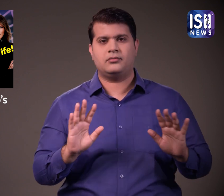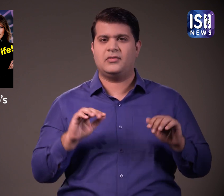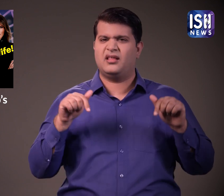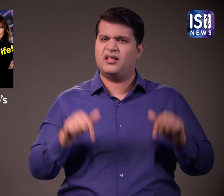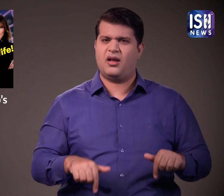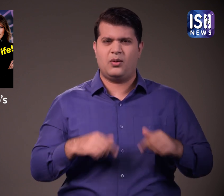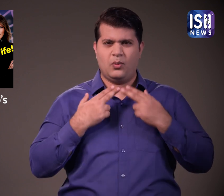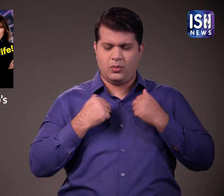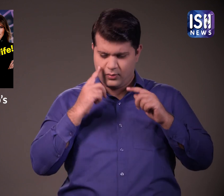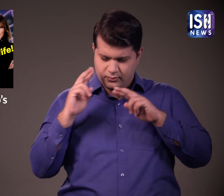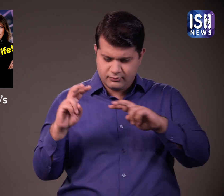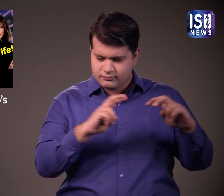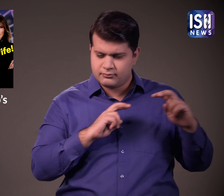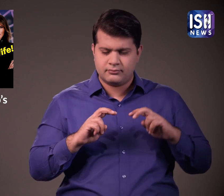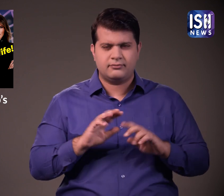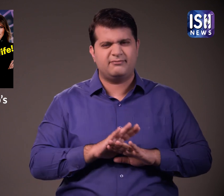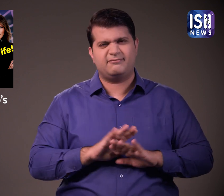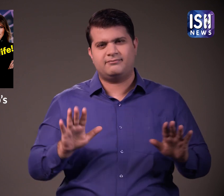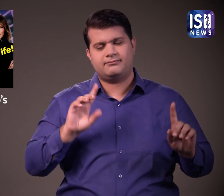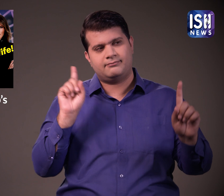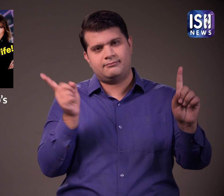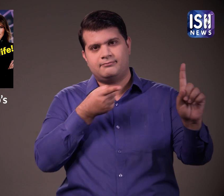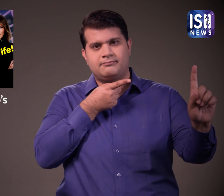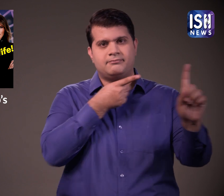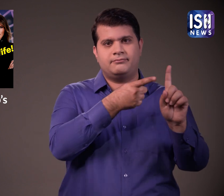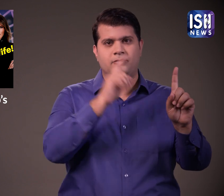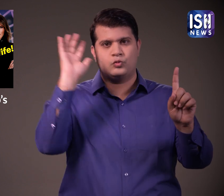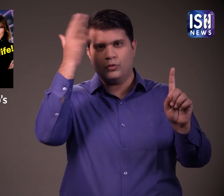अब डुनल्ड ट्रम्प पर आपरादिक आरोप लगाया गया है